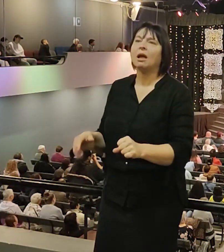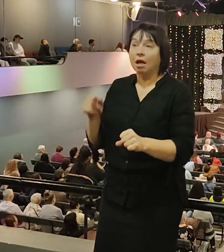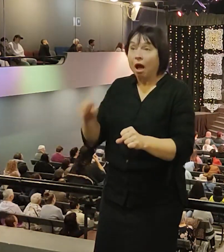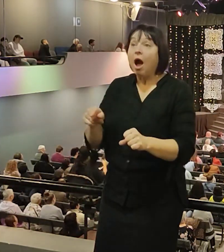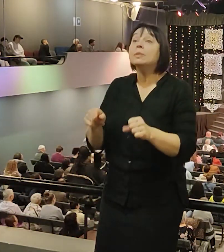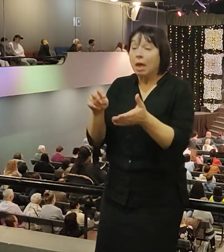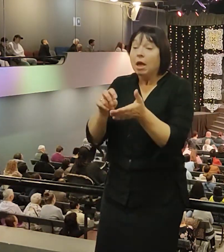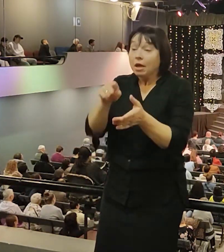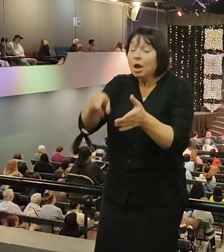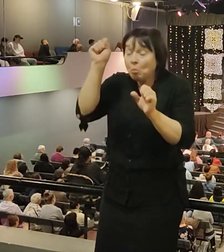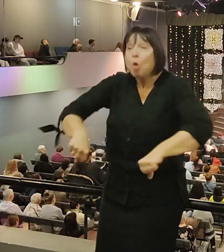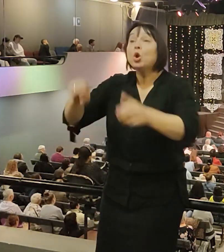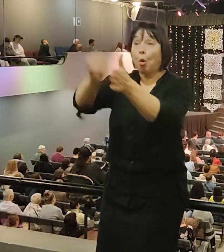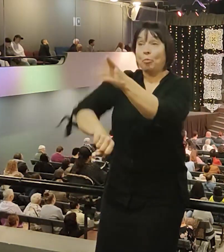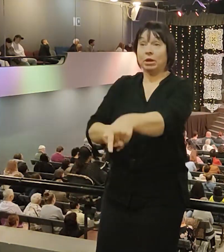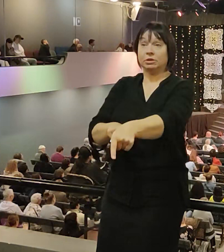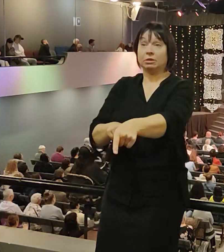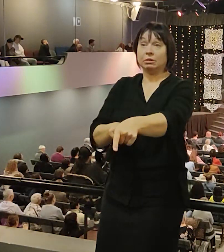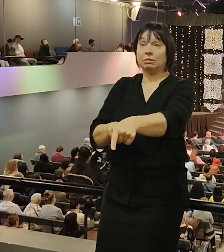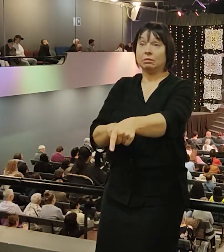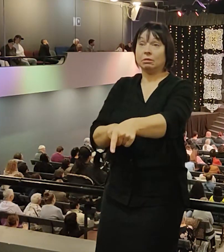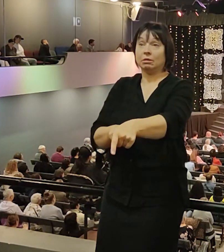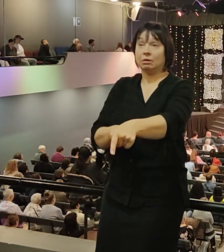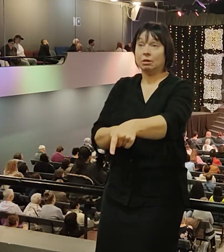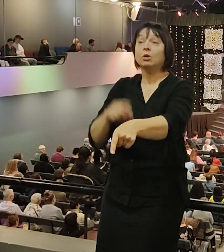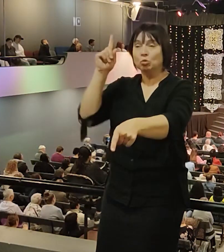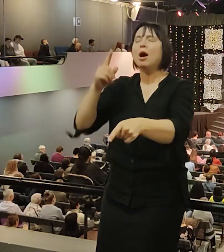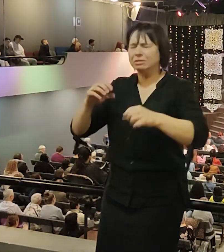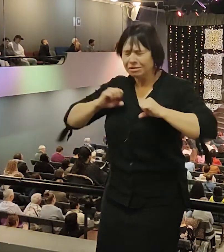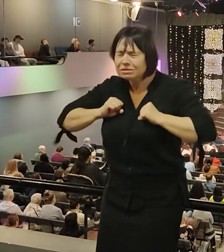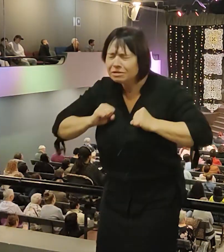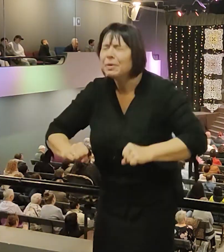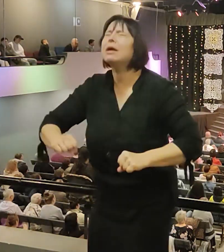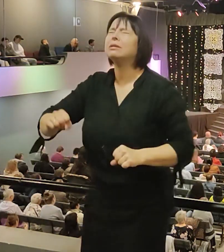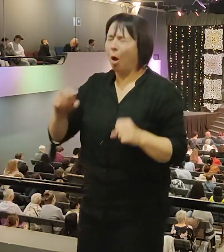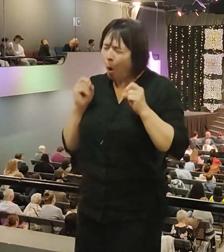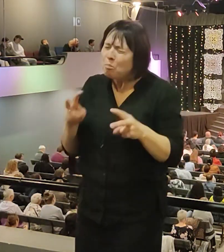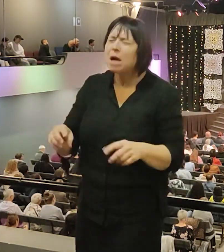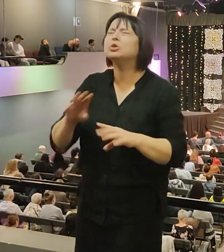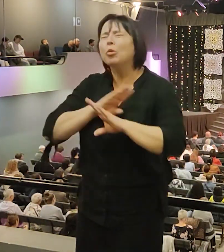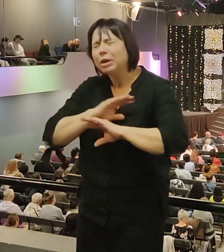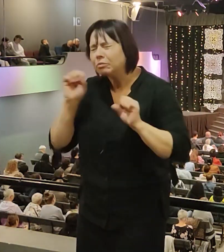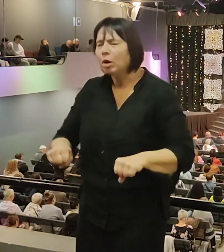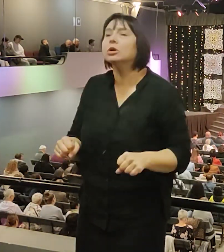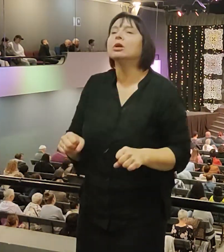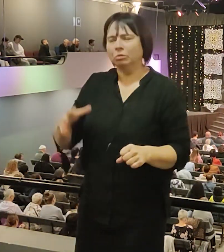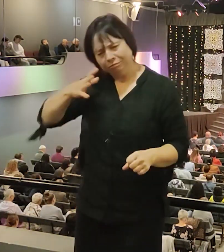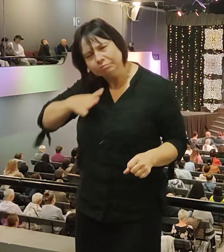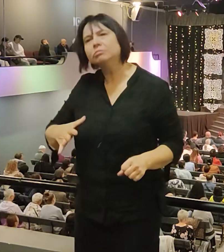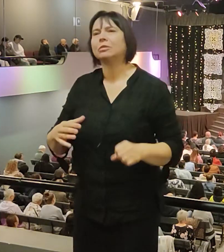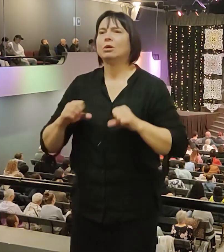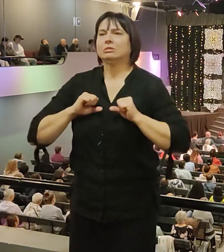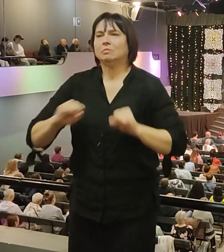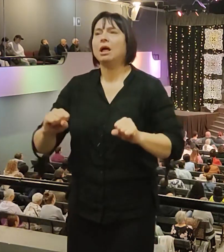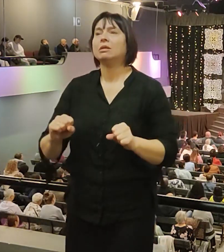смертью, жизнью к Пилату и взяли тело Христа. Поэтому, дорогой сын, если ты трусливый,